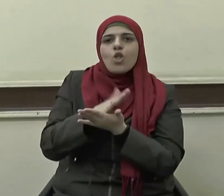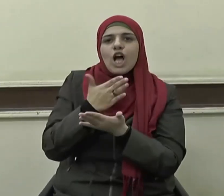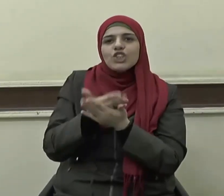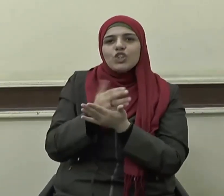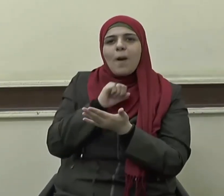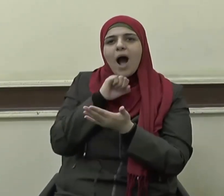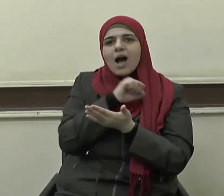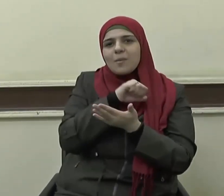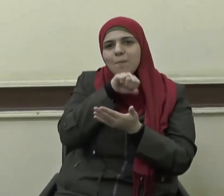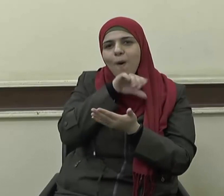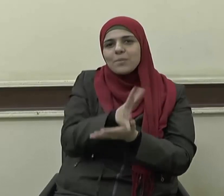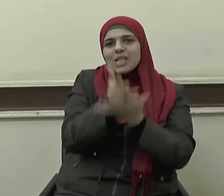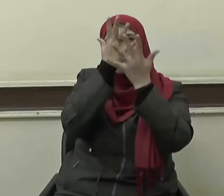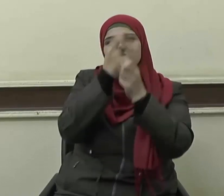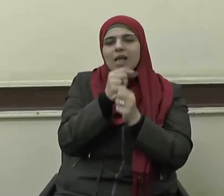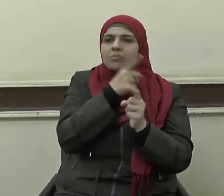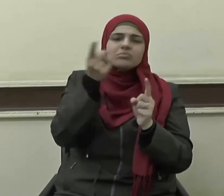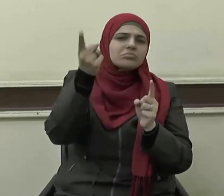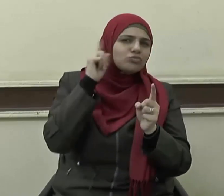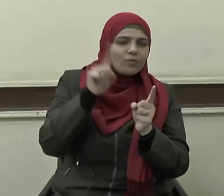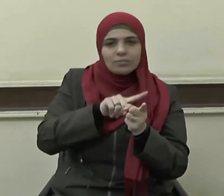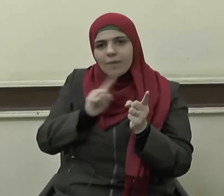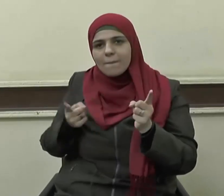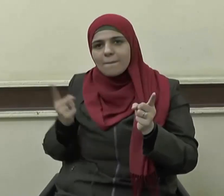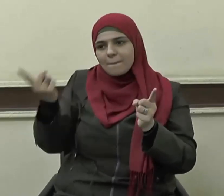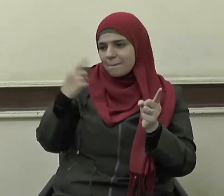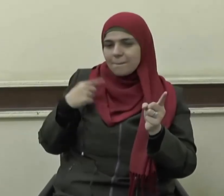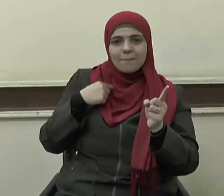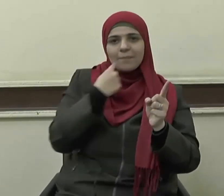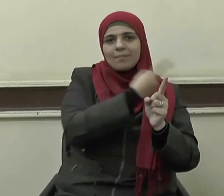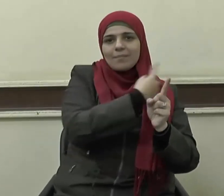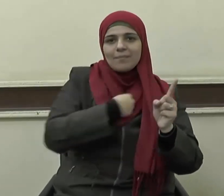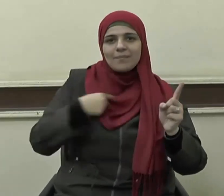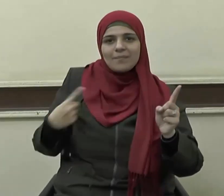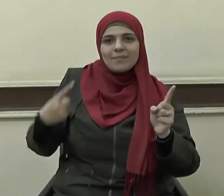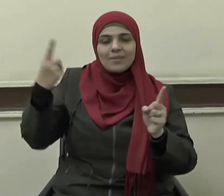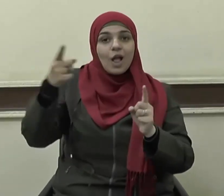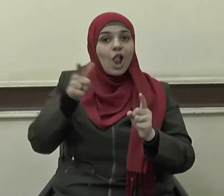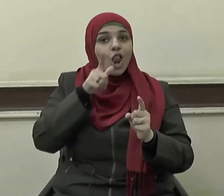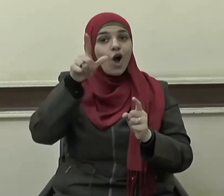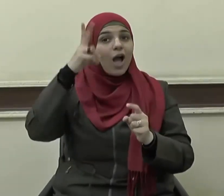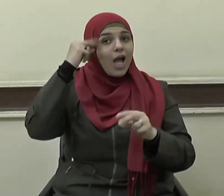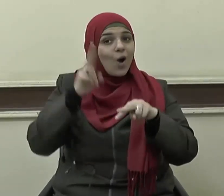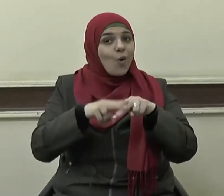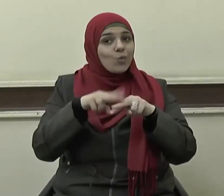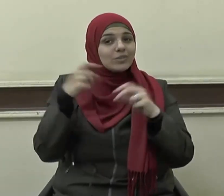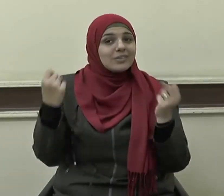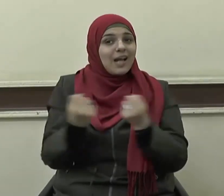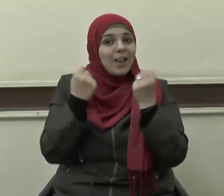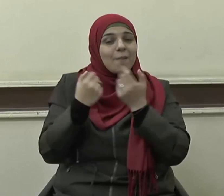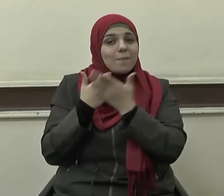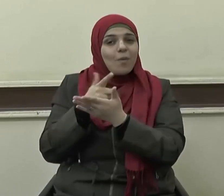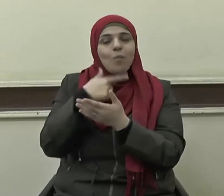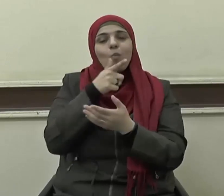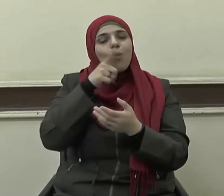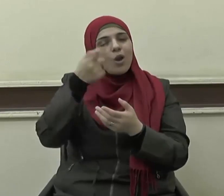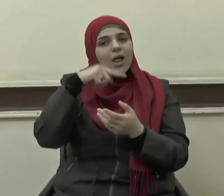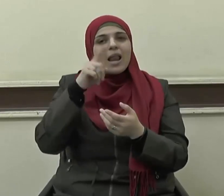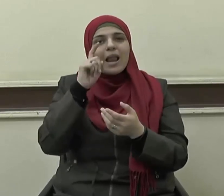صلى الله عليه وسلم من وإلى لغة اليهود وعن ذلك يقول سيدنا